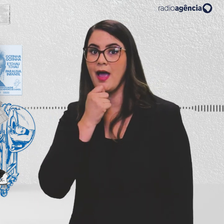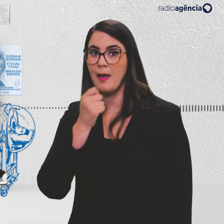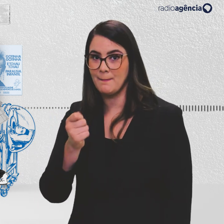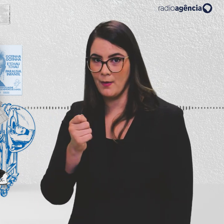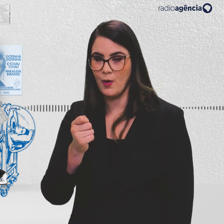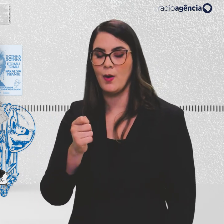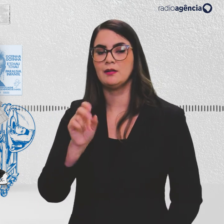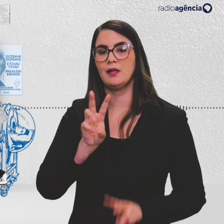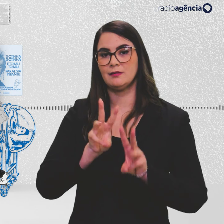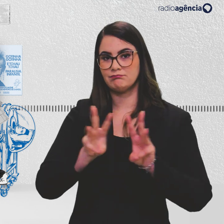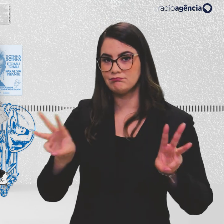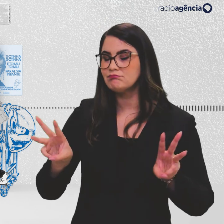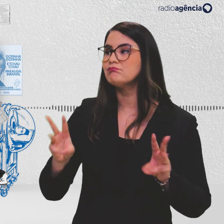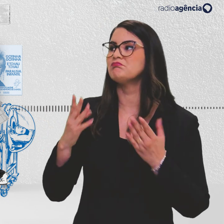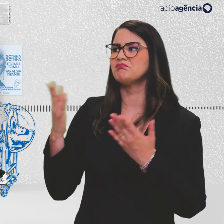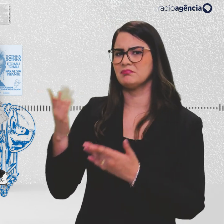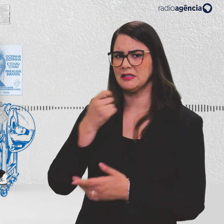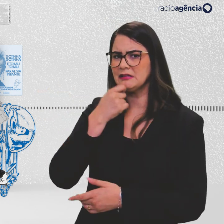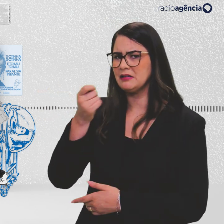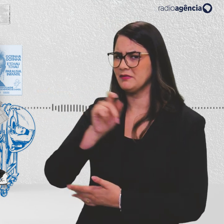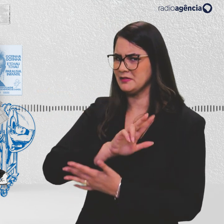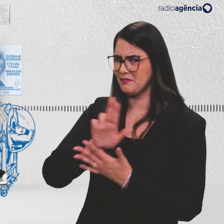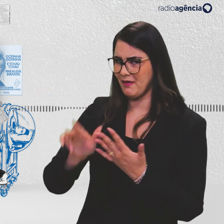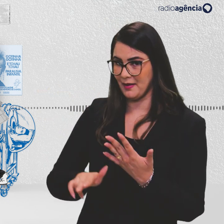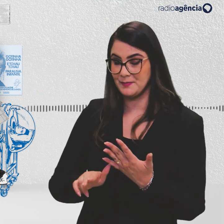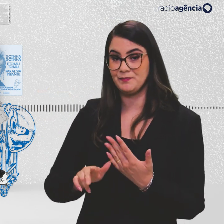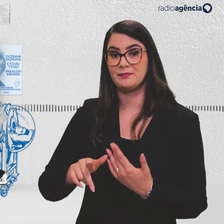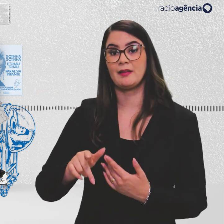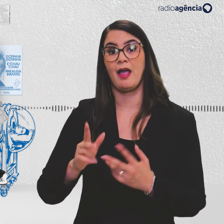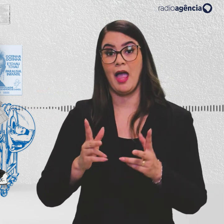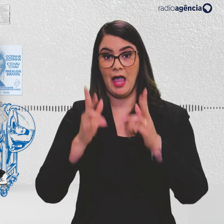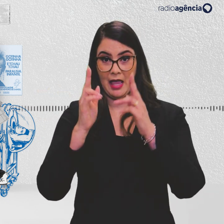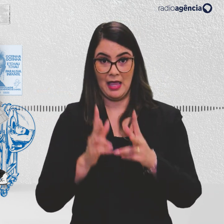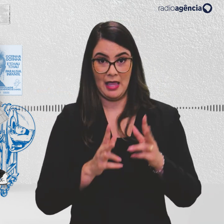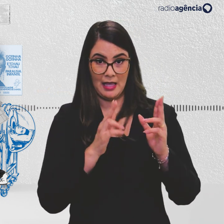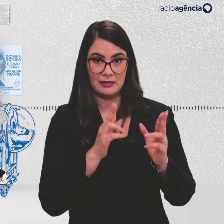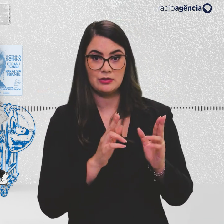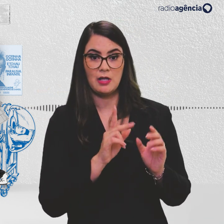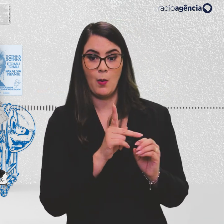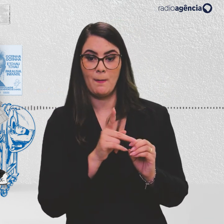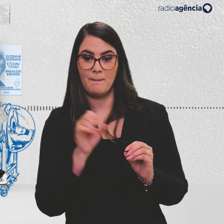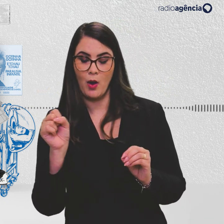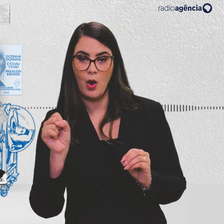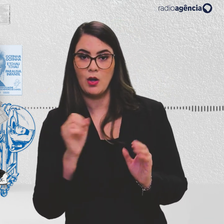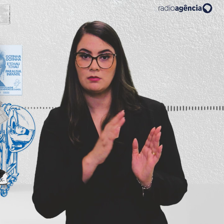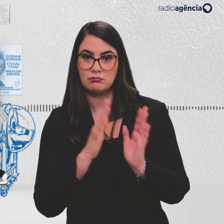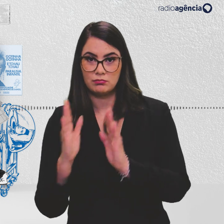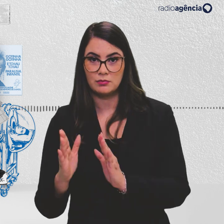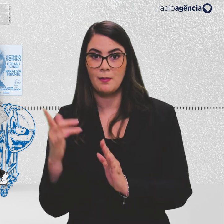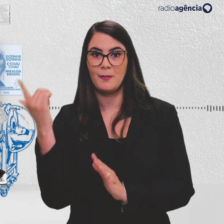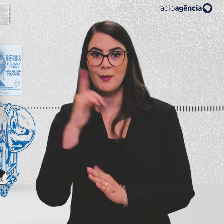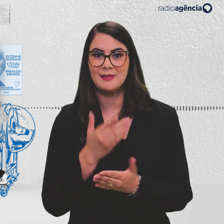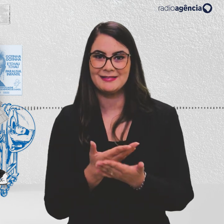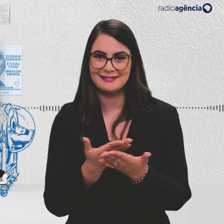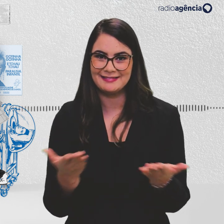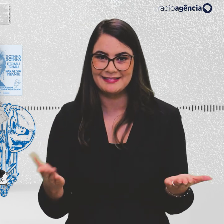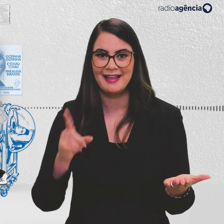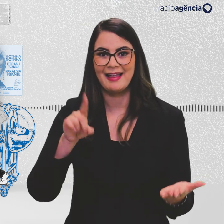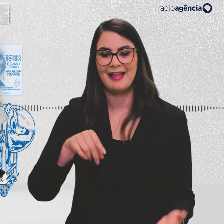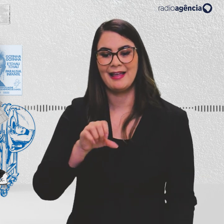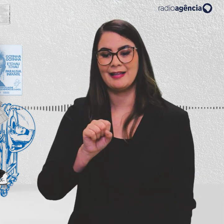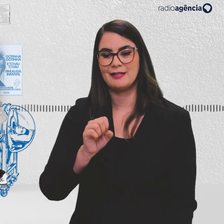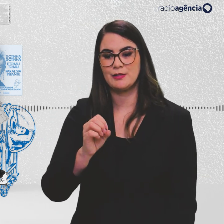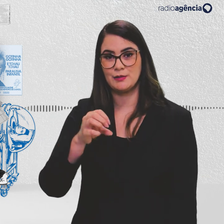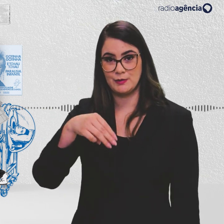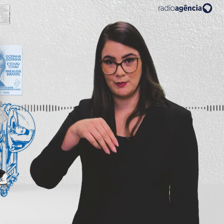Agência Brasil, para muitas dessas entrevistas. Quem faz a edição e pós-produção para esse podcast chegar até você é a